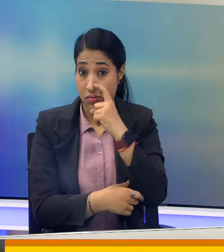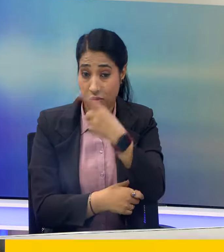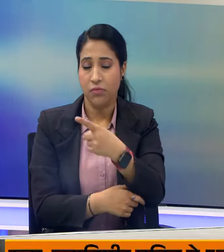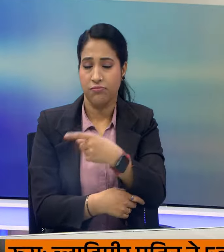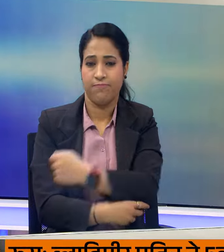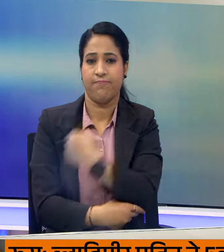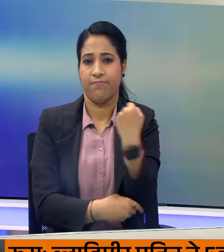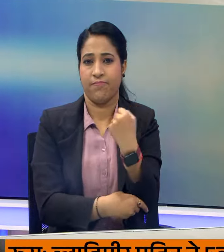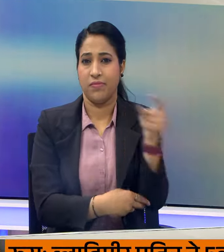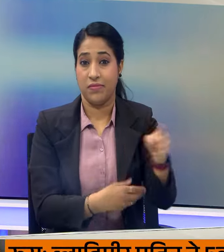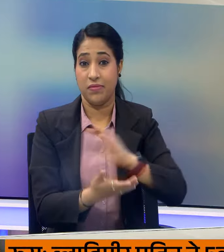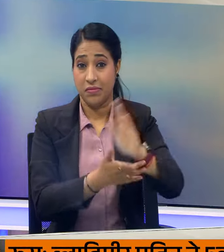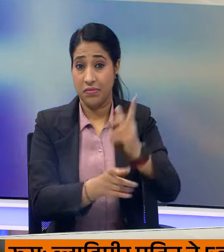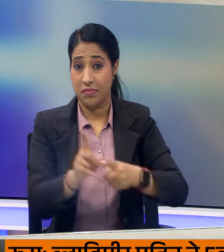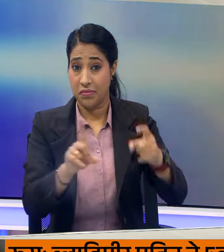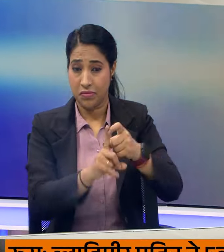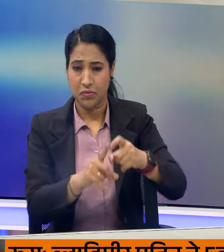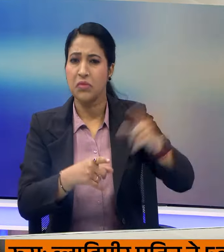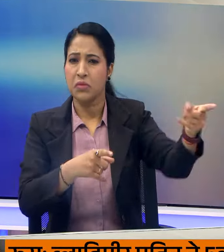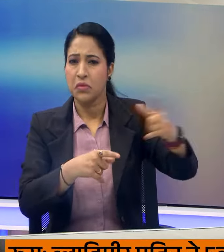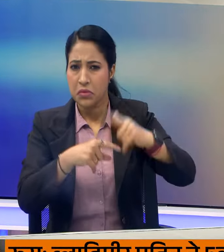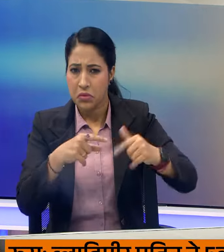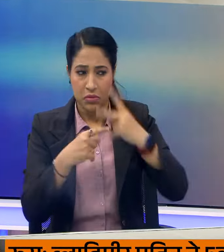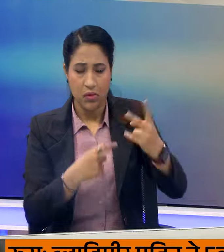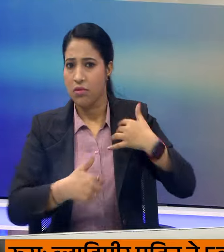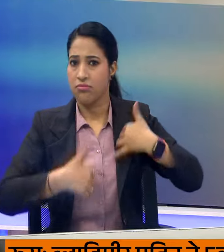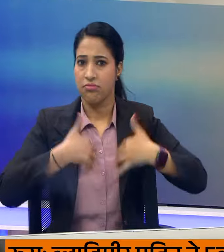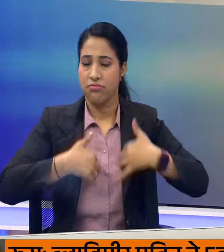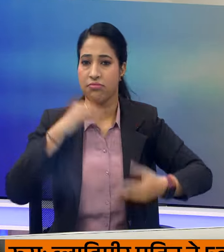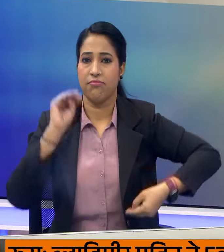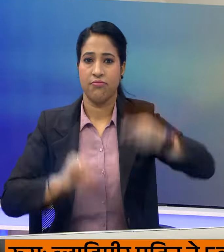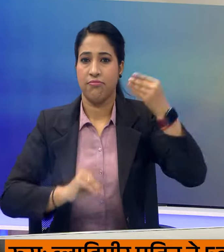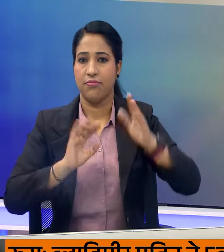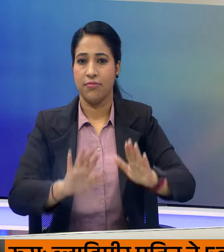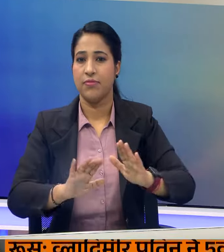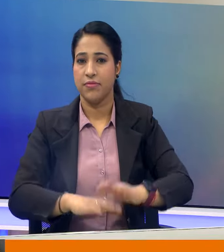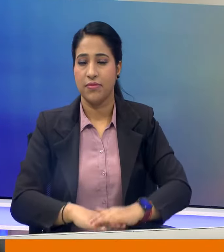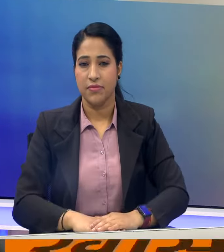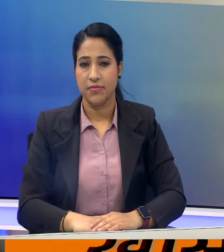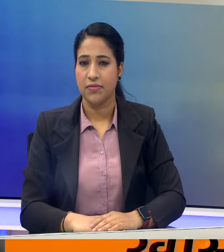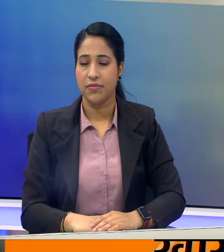है। हिद्रबाद का चुनाव इस बार बेहत दिल्चस्प हो चुका है।